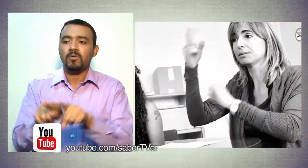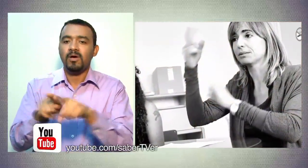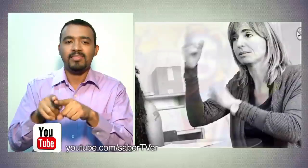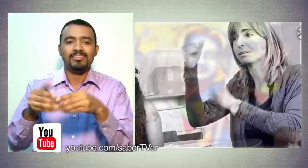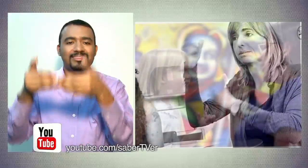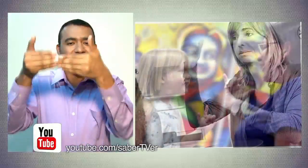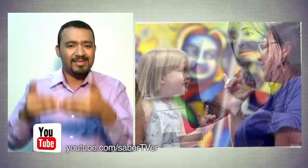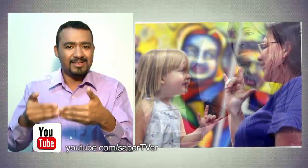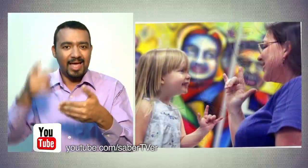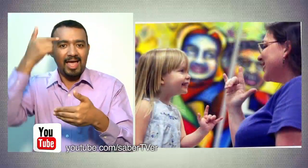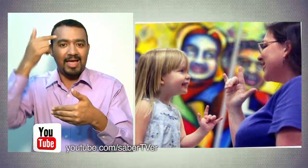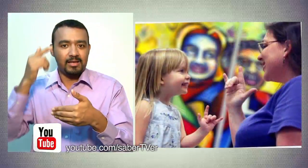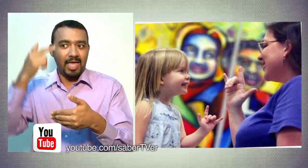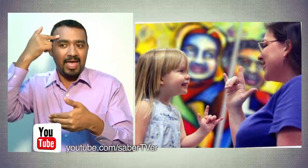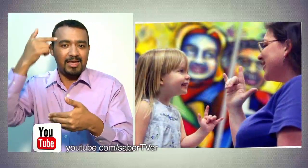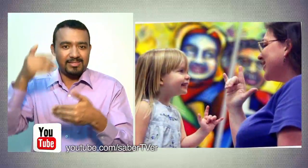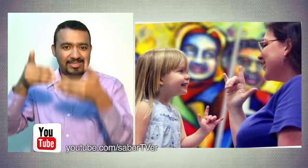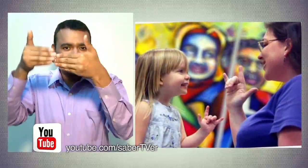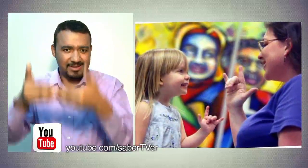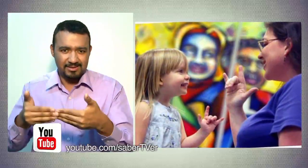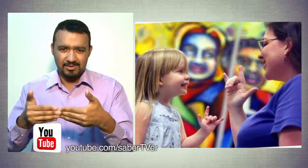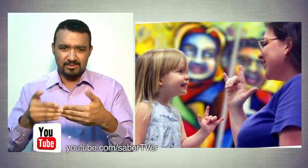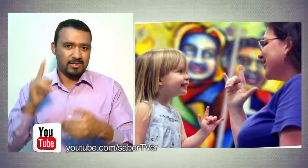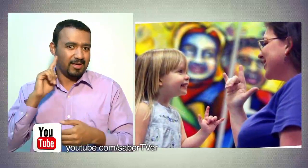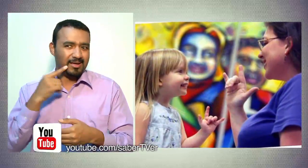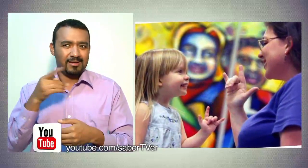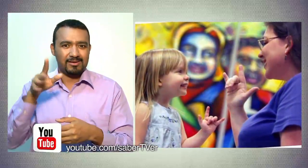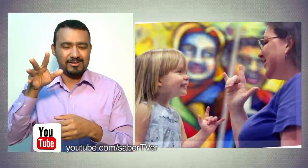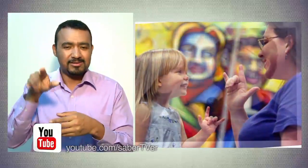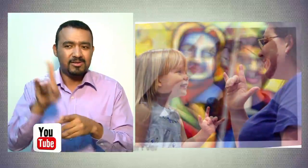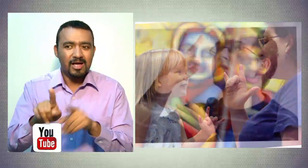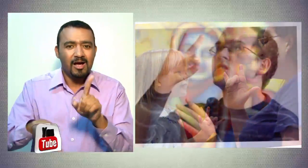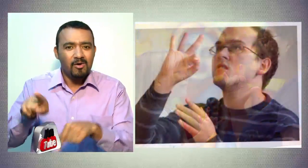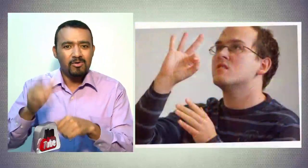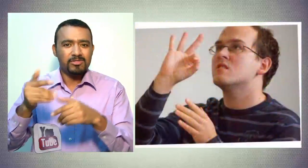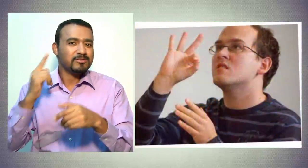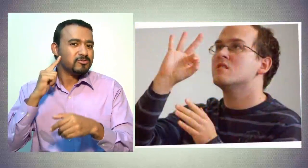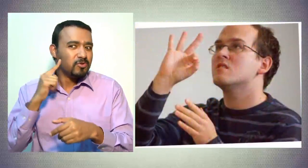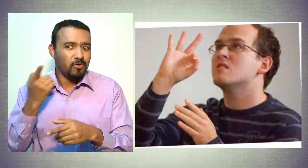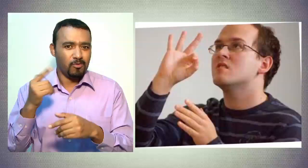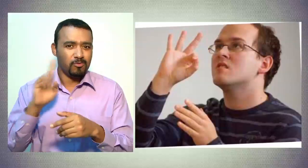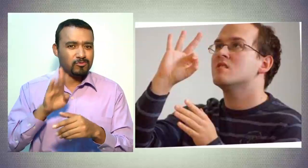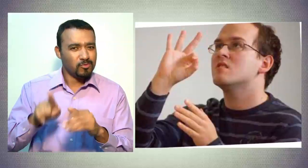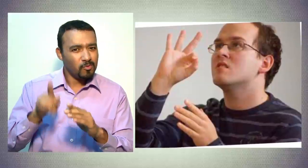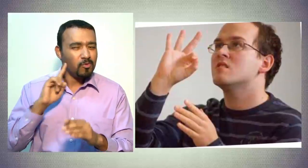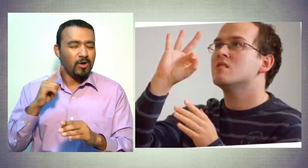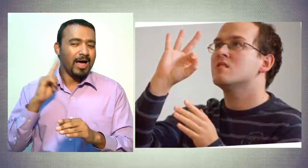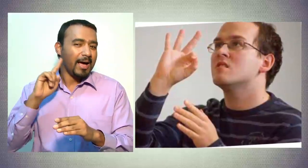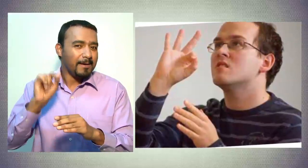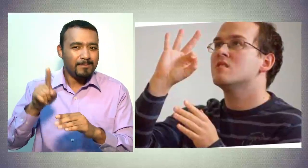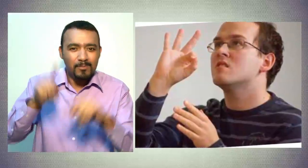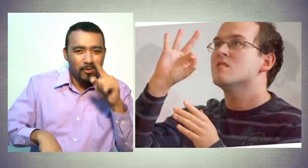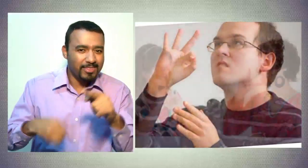simplemente con discapacitado, discapacitado sensorial, discapacidad auditiva, limitado auditivo.